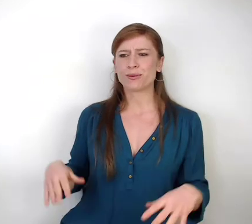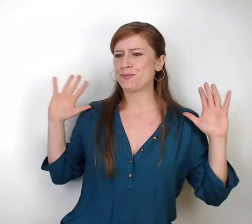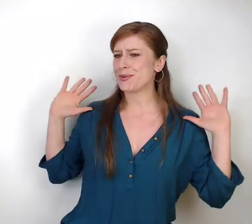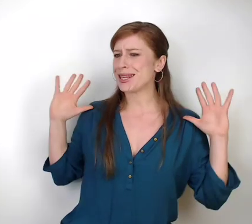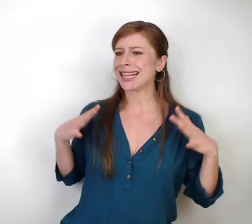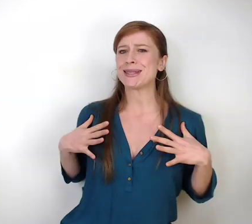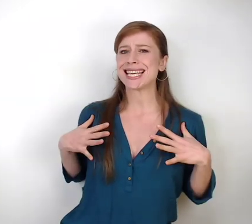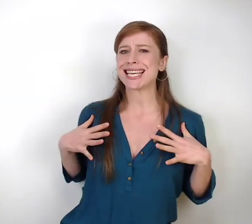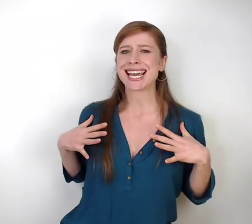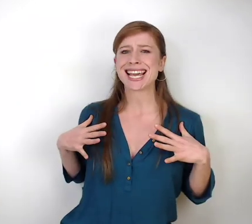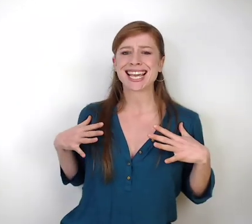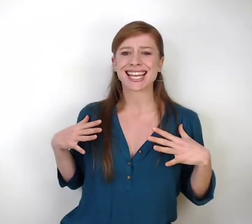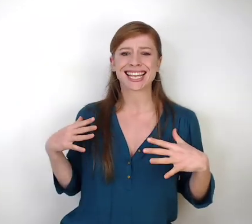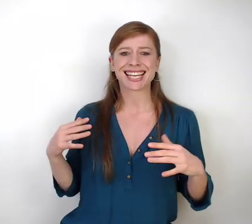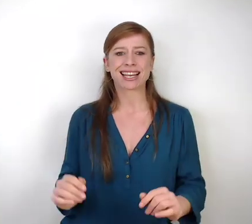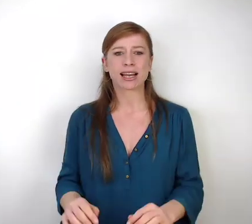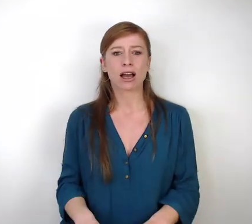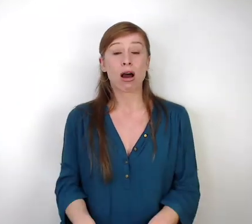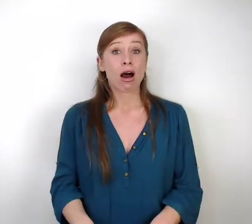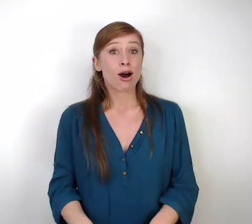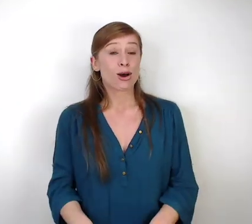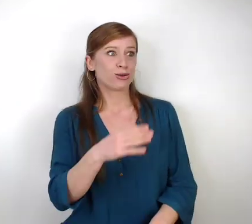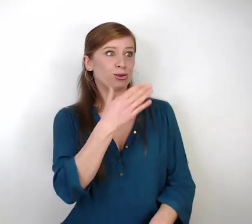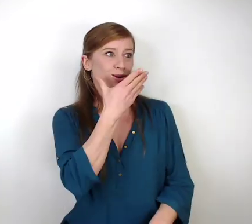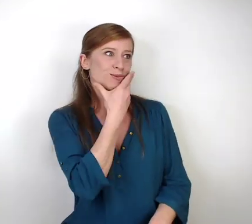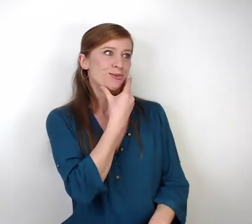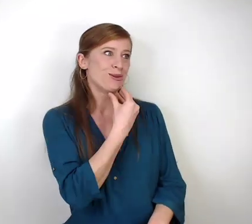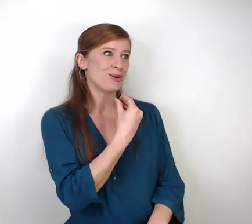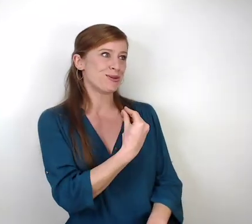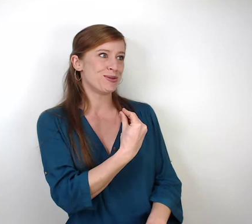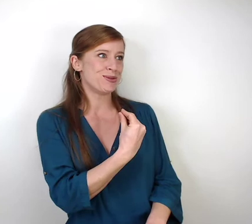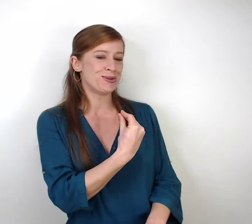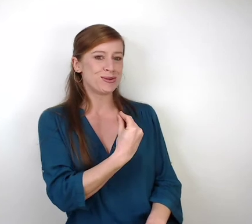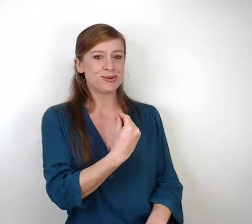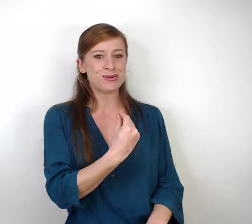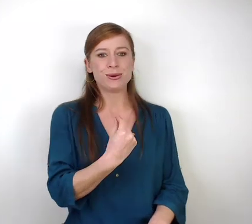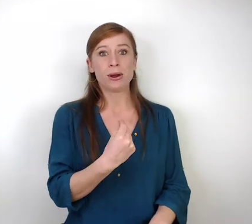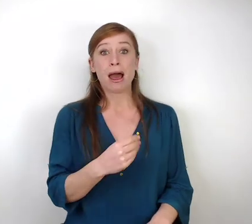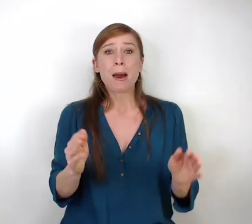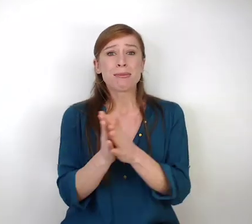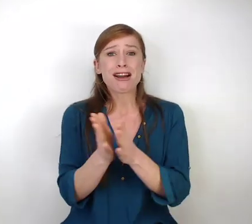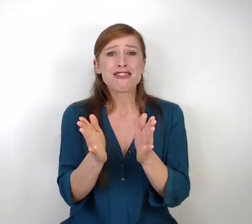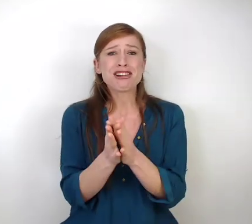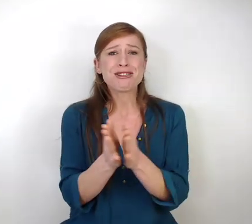bien habillé. Tu es tout beau Lulu. Bravo Lulu.